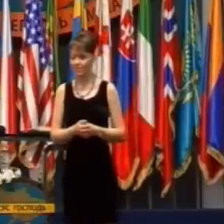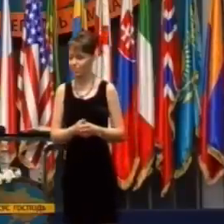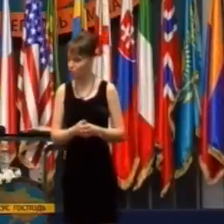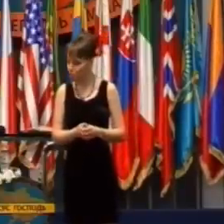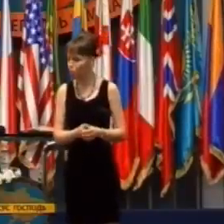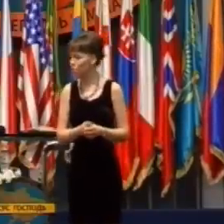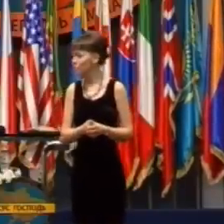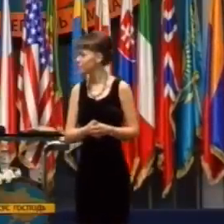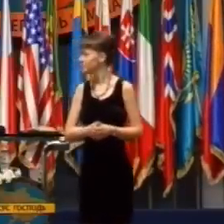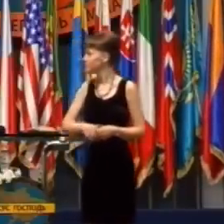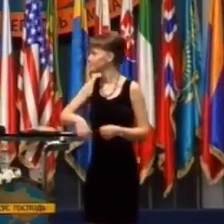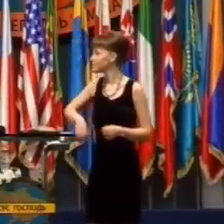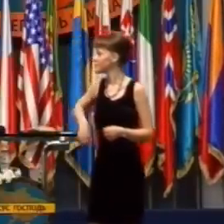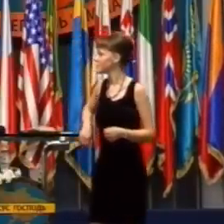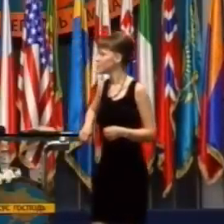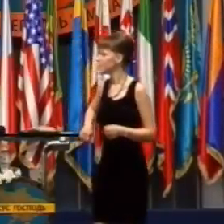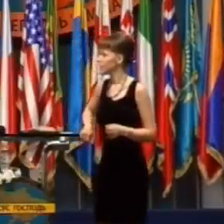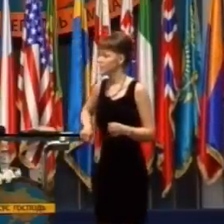Prečo?